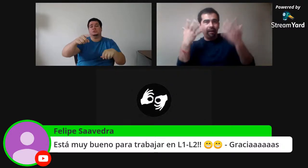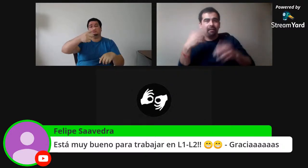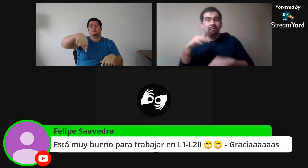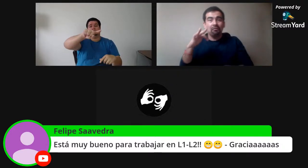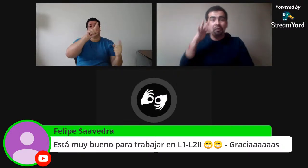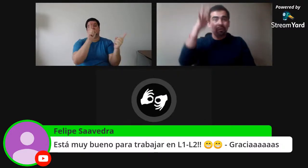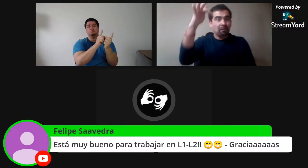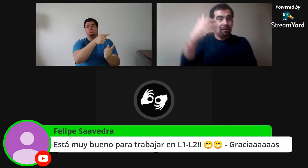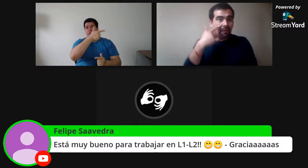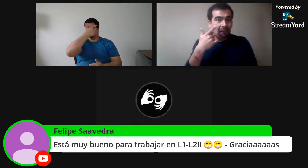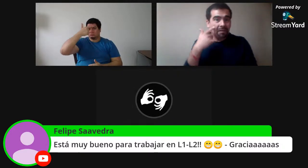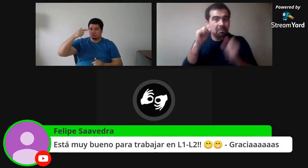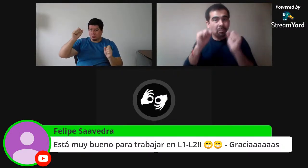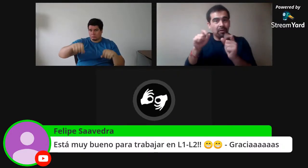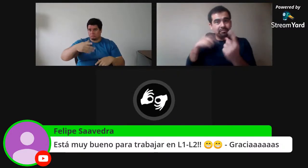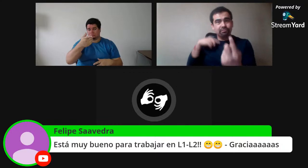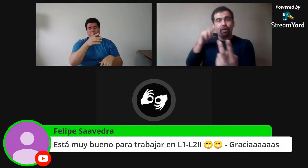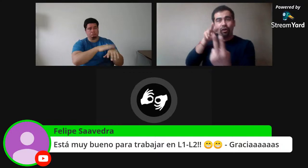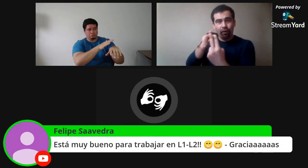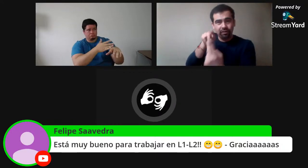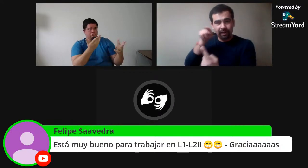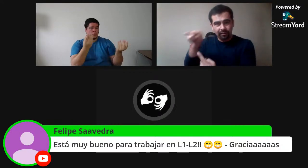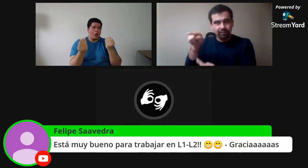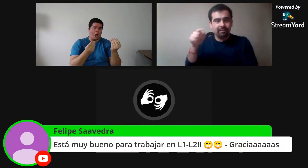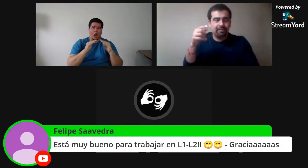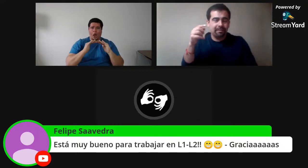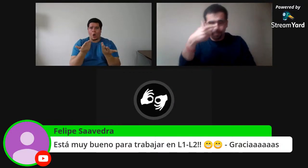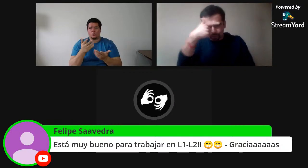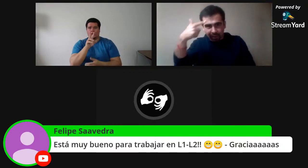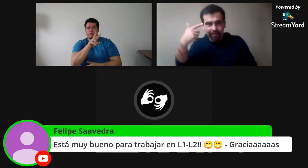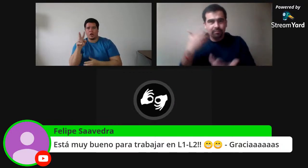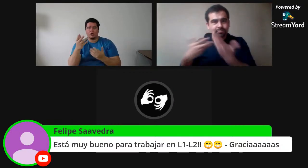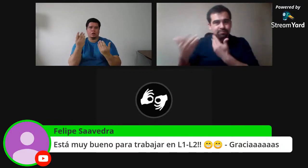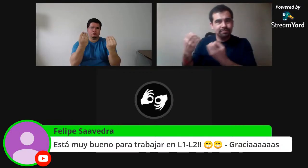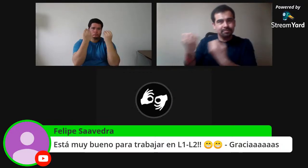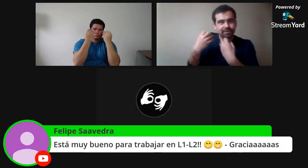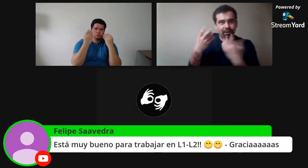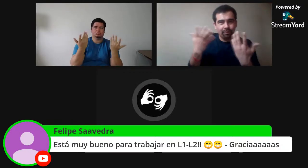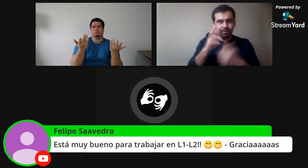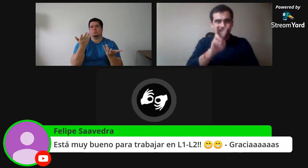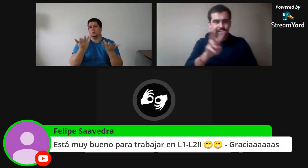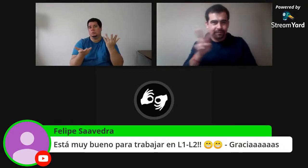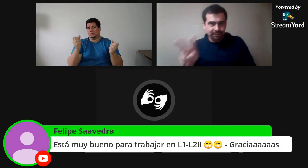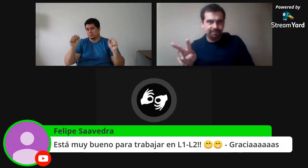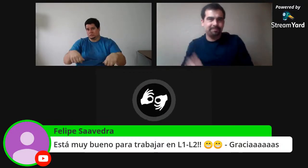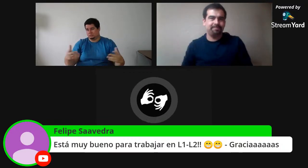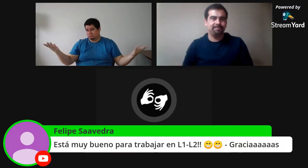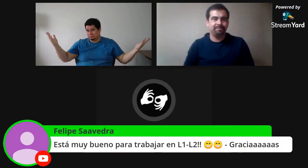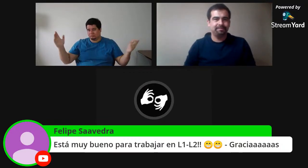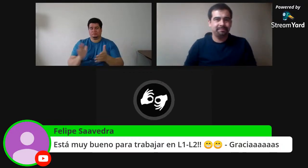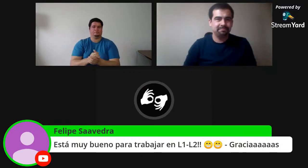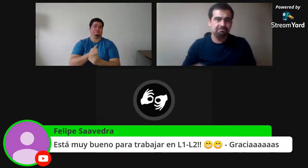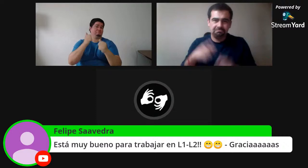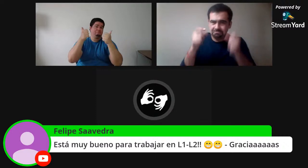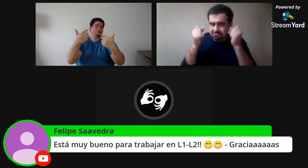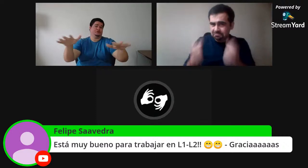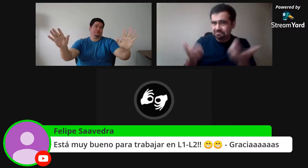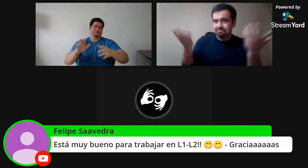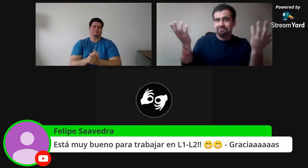Y Pedro Pablo, él aprendió y dijo, yo a lo mejor más adelante me voy a juntar contigo para que me enseñe sobre vernáculo